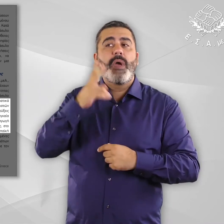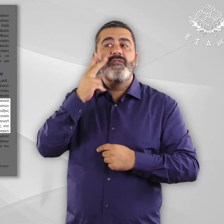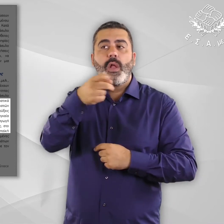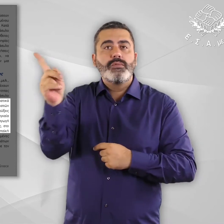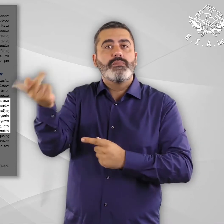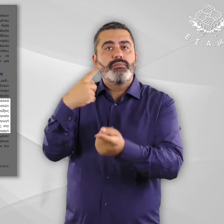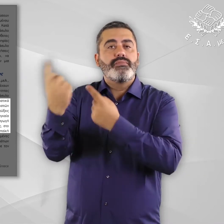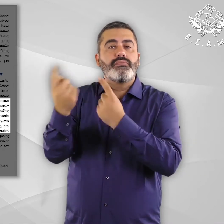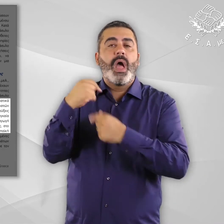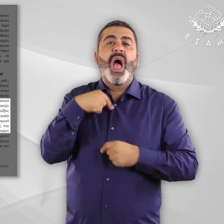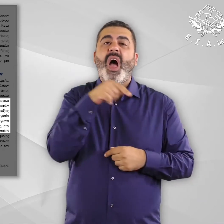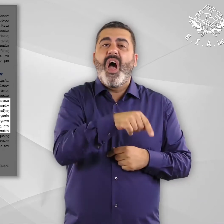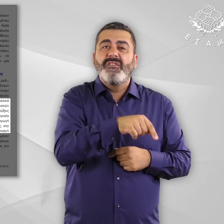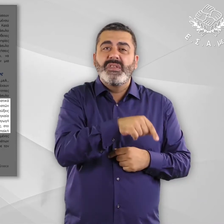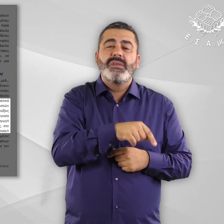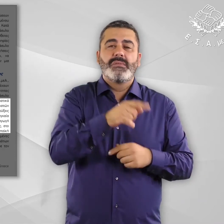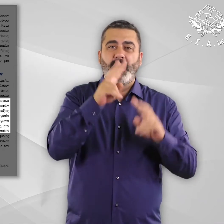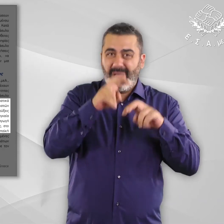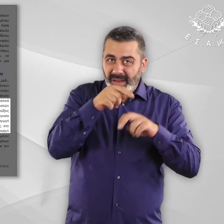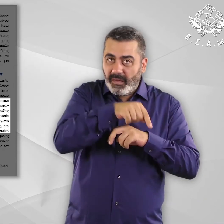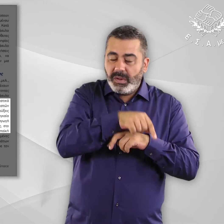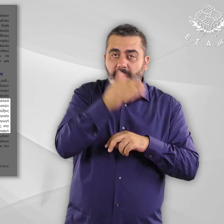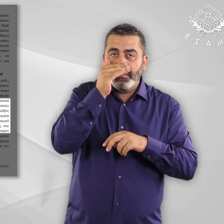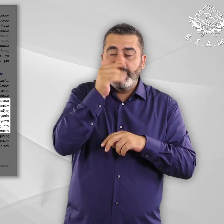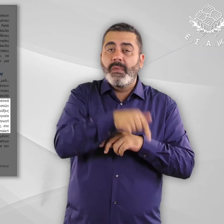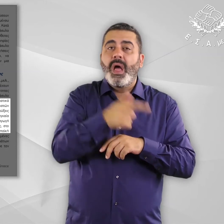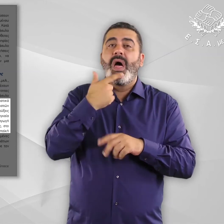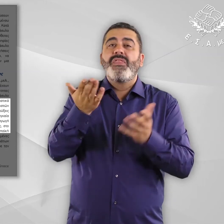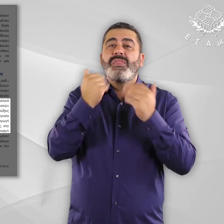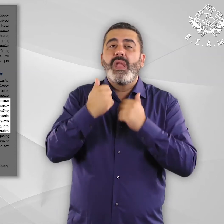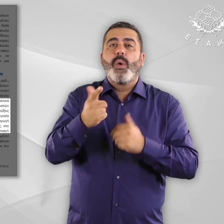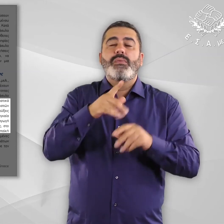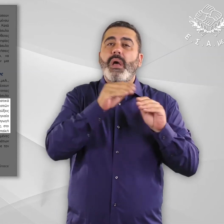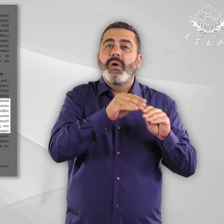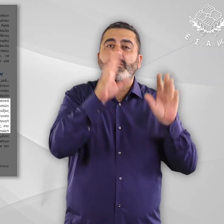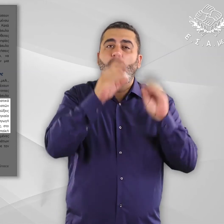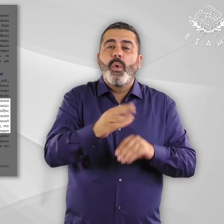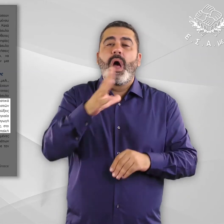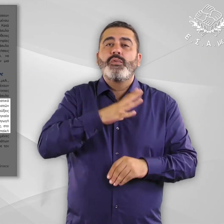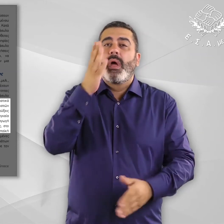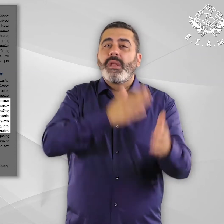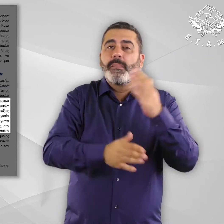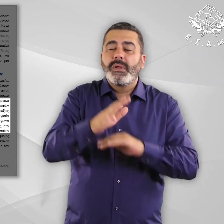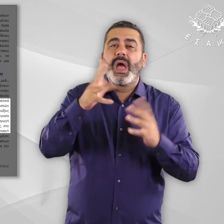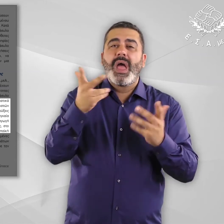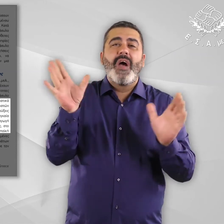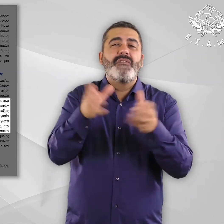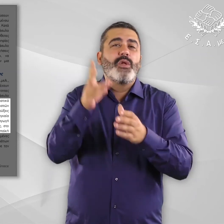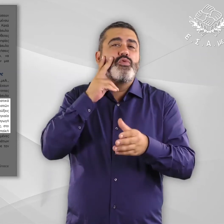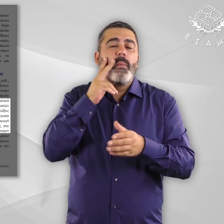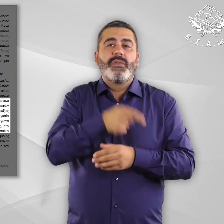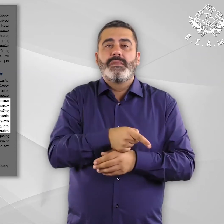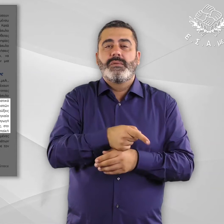έχουν λάβει όλη την αναγκαία κατάρτιση σε θέματα ευάλωτοτητας και στη διεξαγωγή συνεντεύξεων με άτομα που ανήκουν σε ευάλωτες